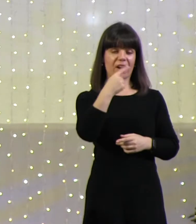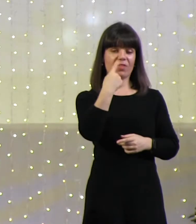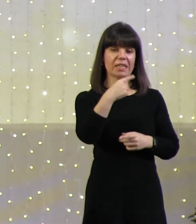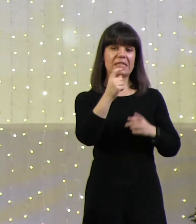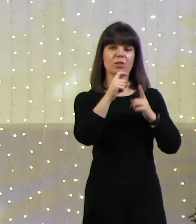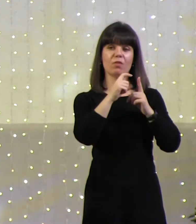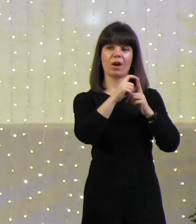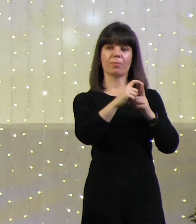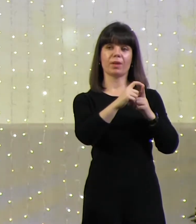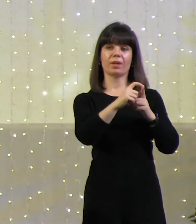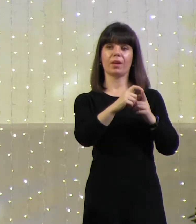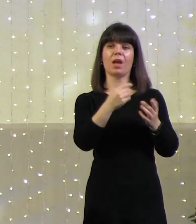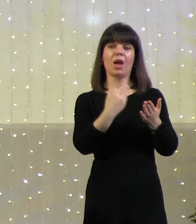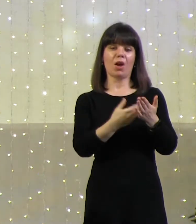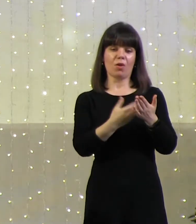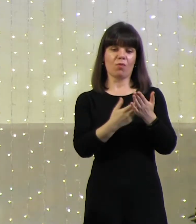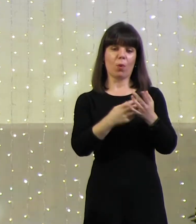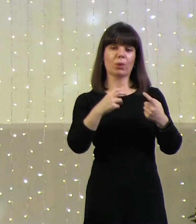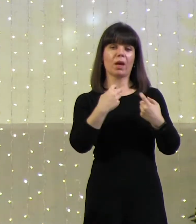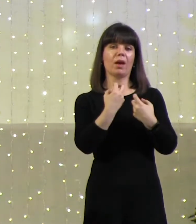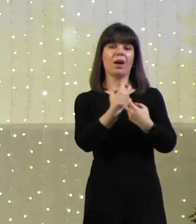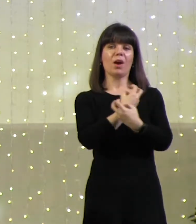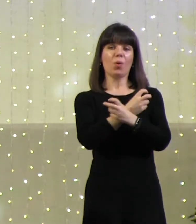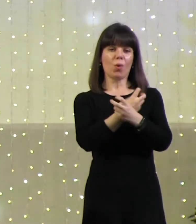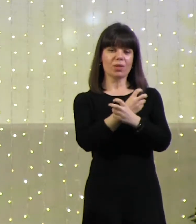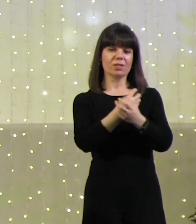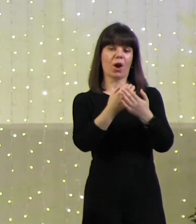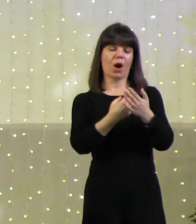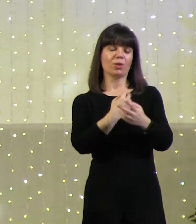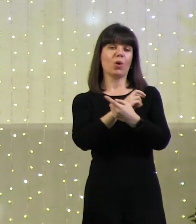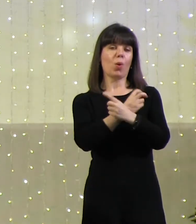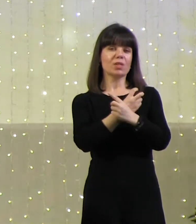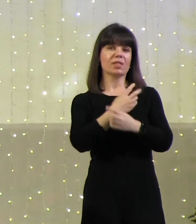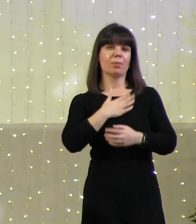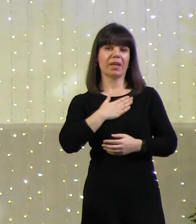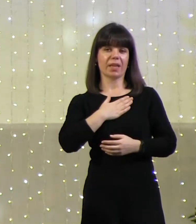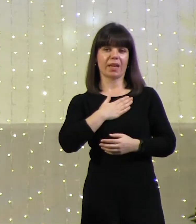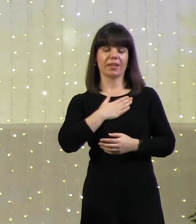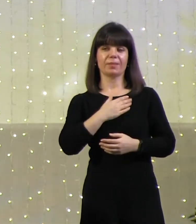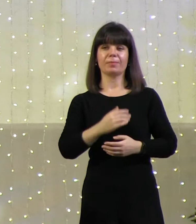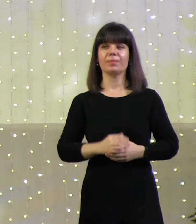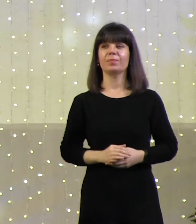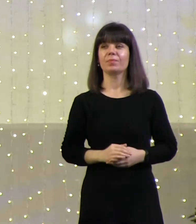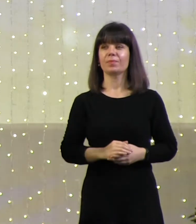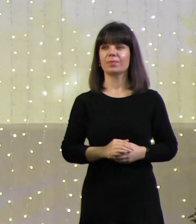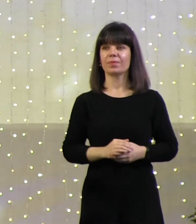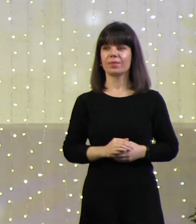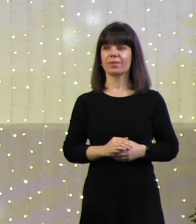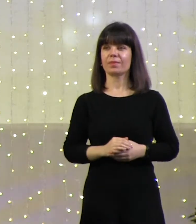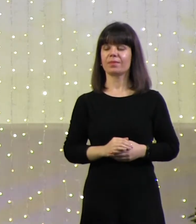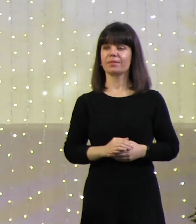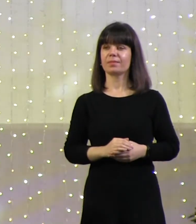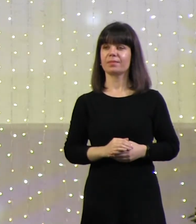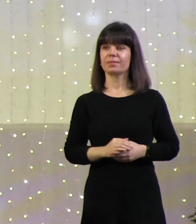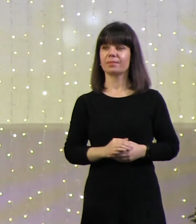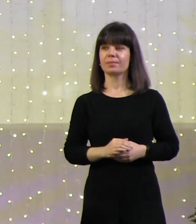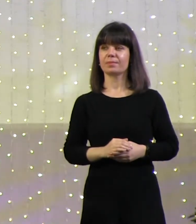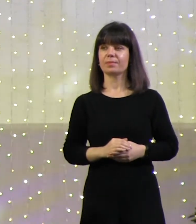Это очень странно. Вот кости от кости моей, плоти от плоти моей. Но на армейском